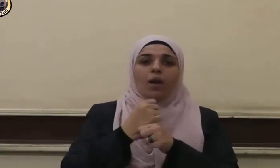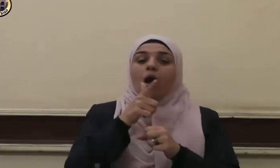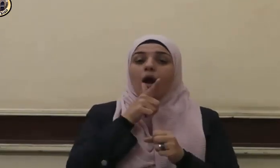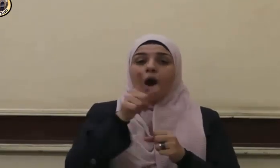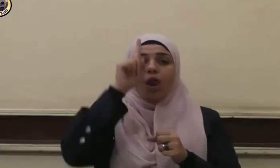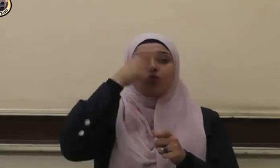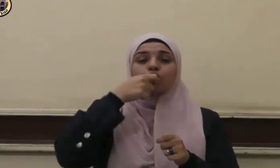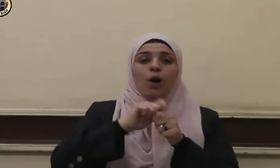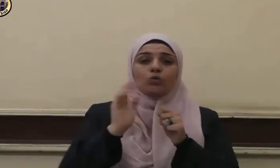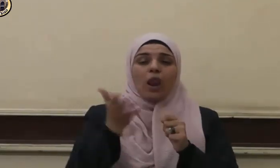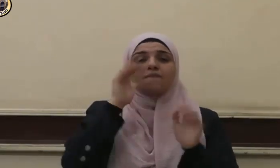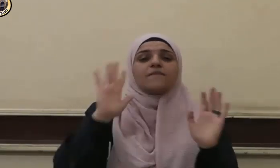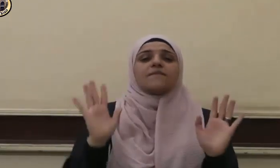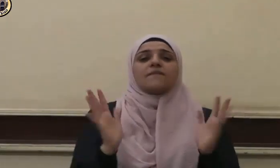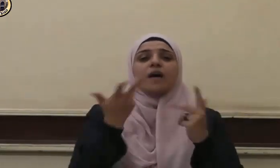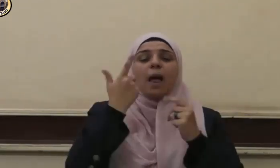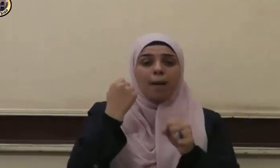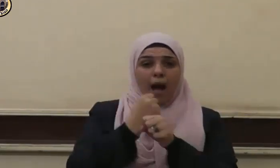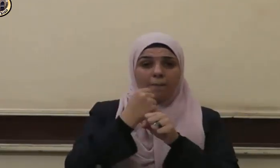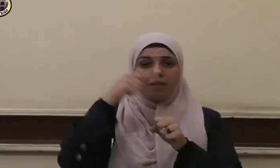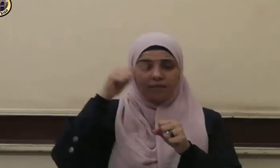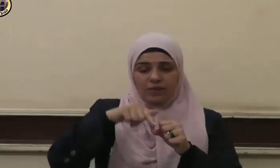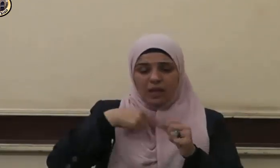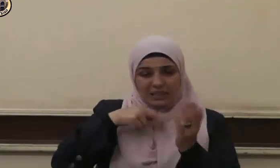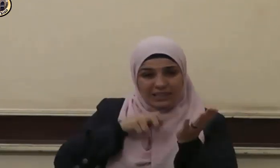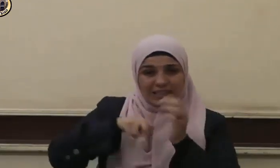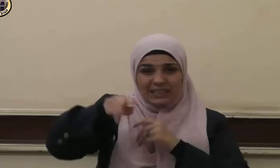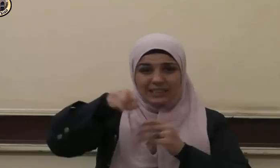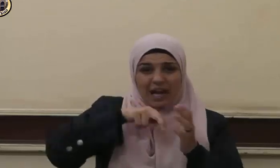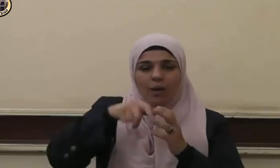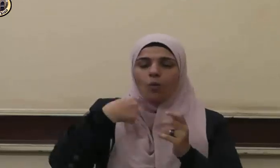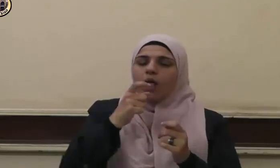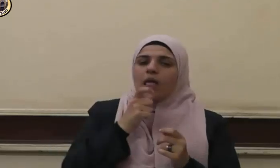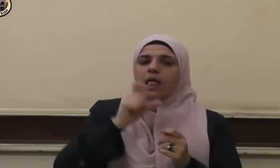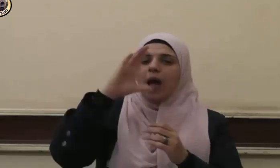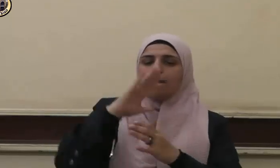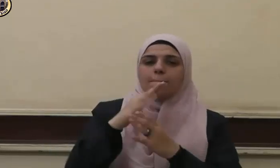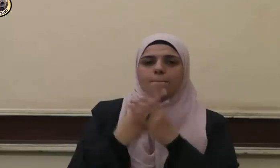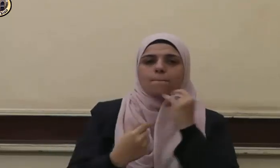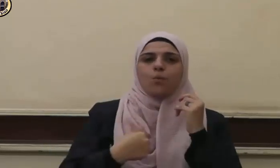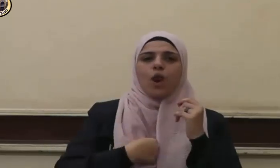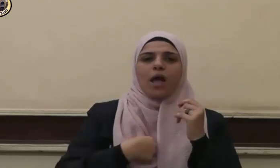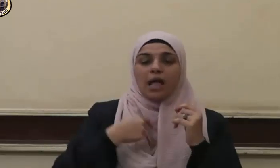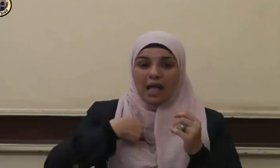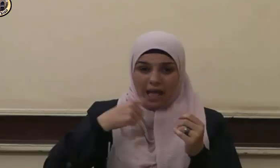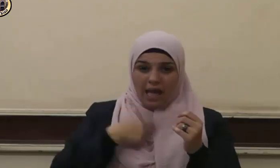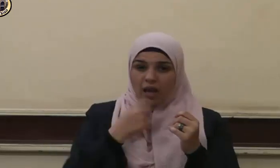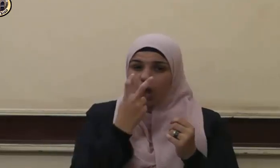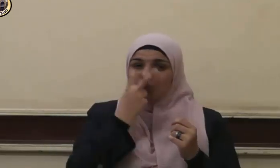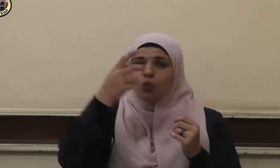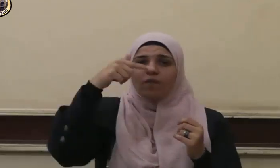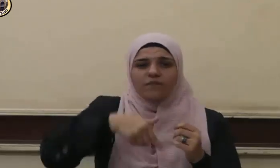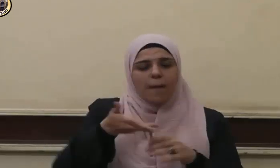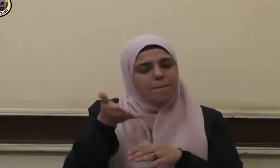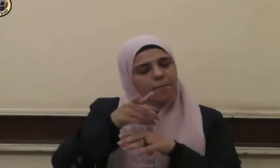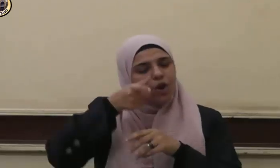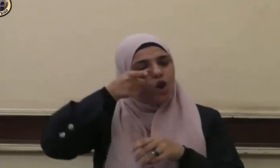تعالى فلما بلغ معه السعي قال يا بني إني أرى في المنام